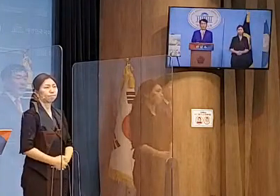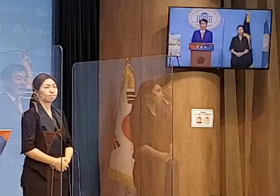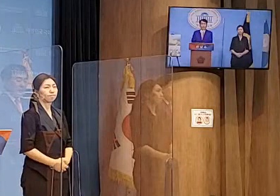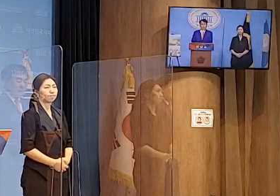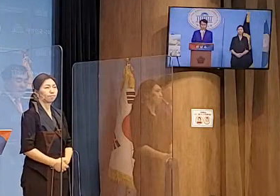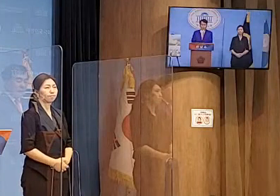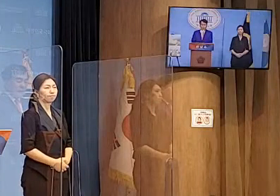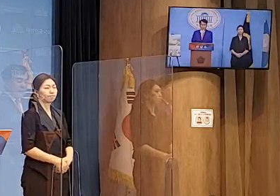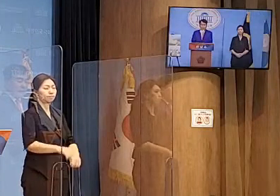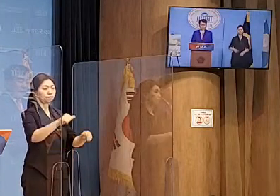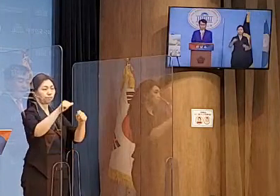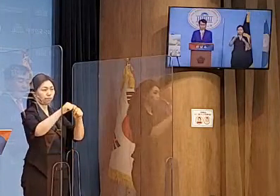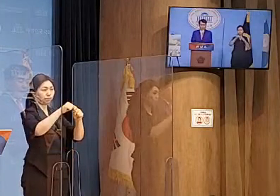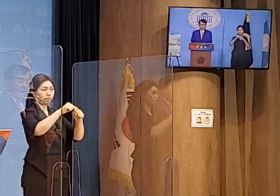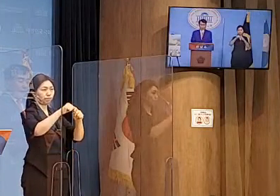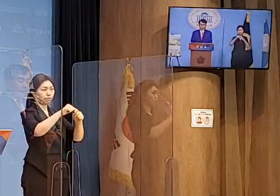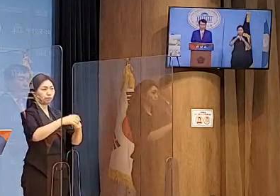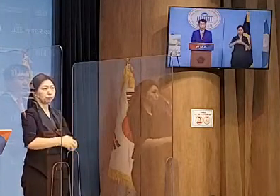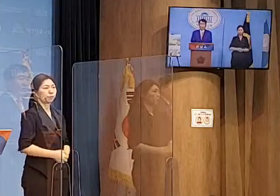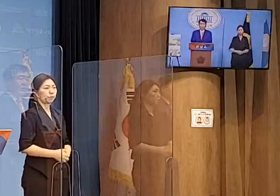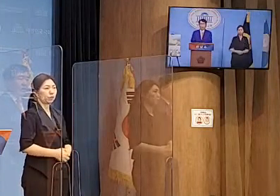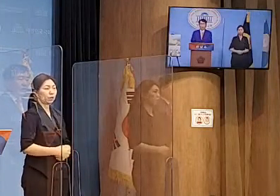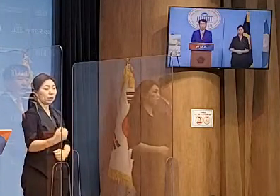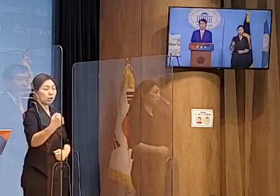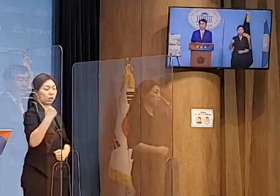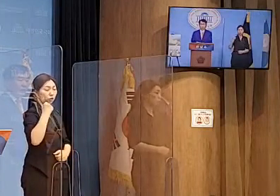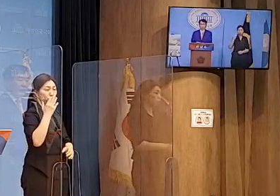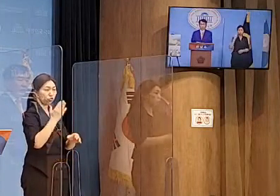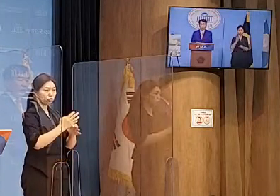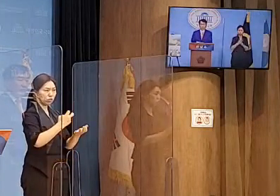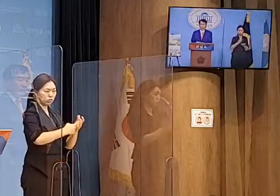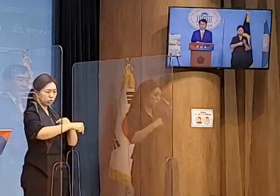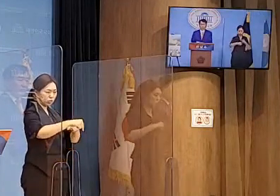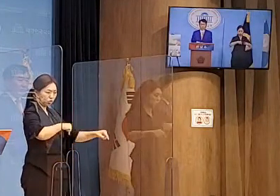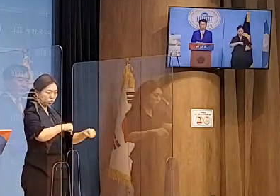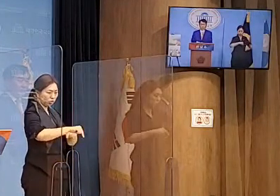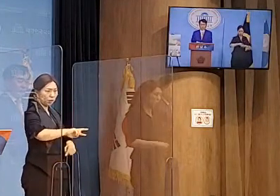다섯째 에너지 정책을 기억하겠습니다.